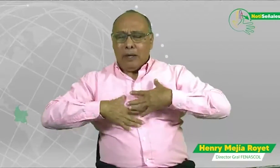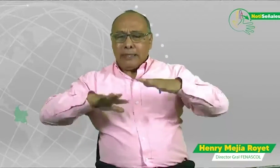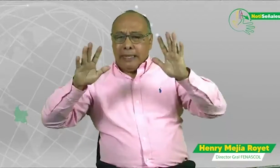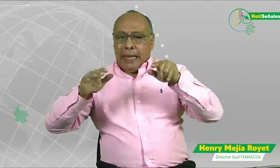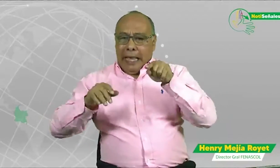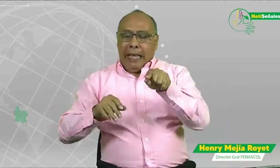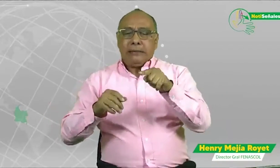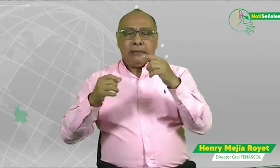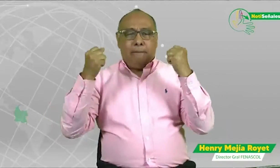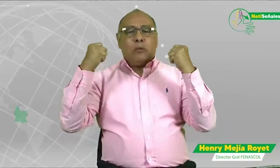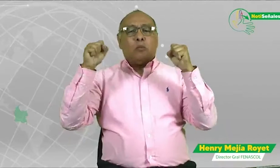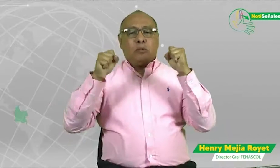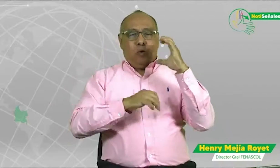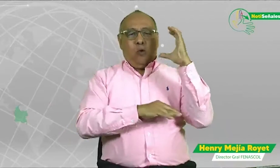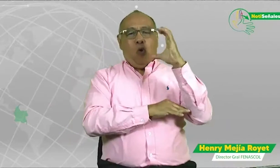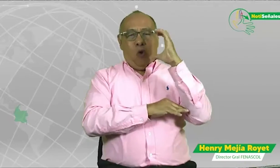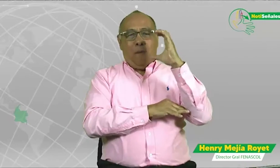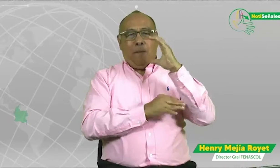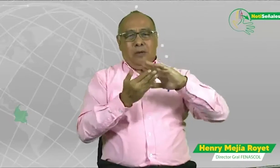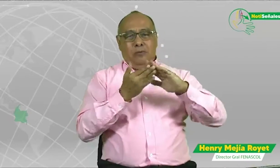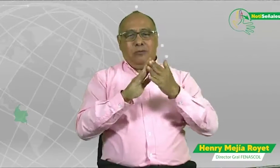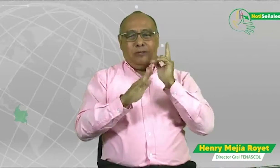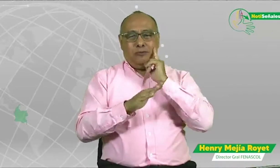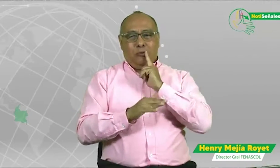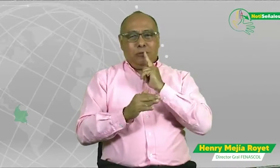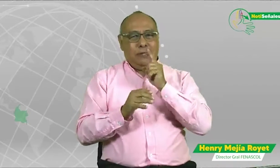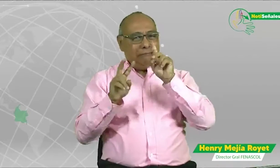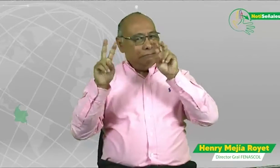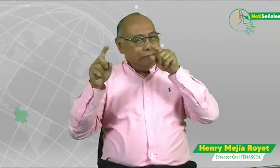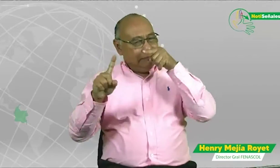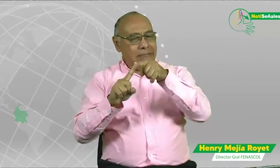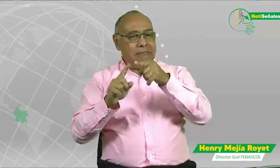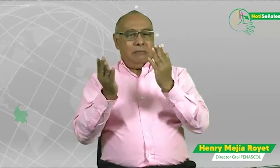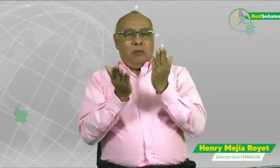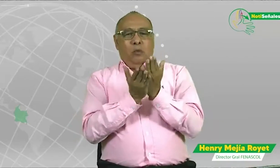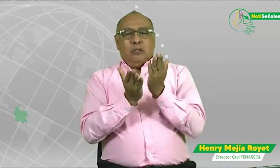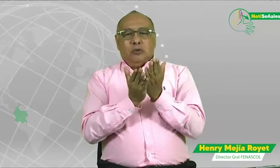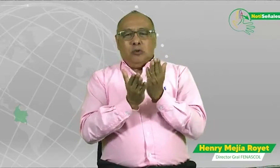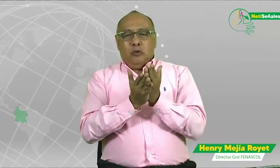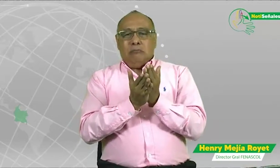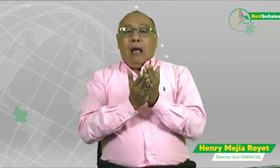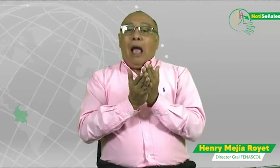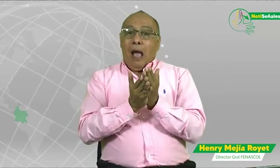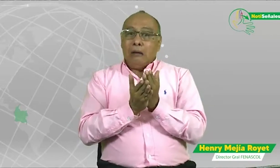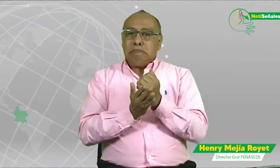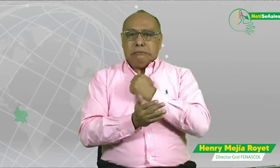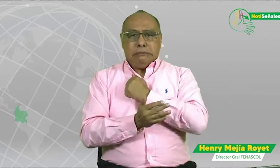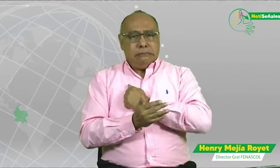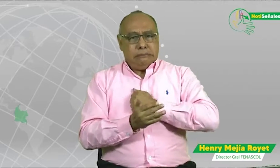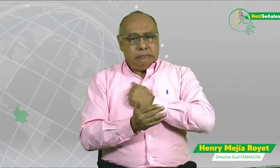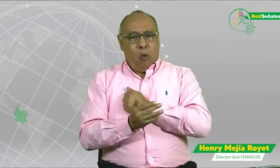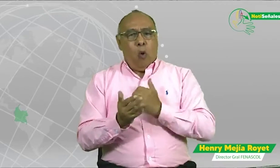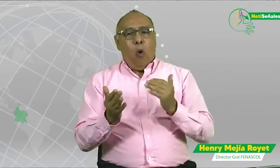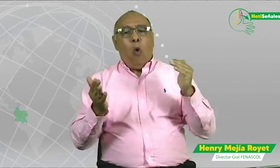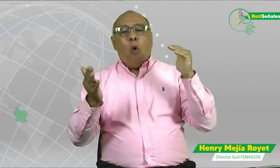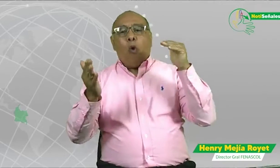contratación de agentes educativos y, de hecho, en los perfiles que se están contratando cuando se hace esta actividad.